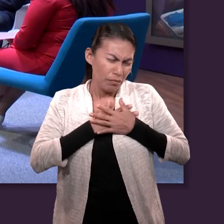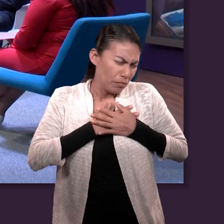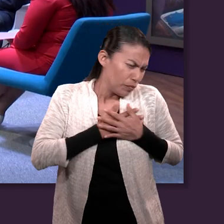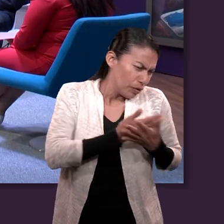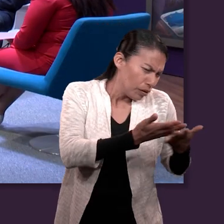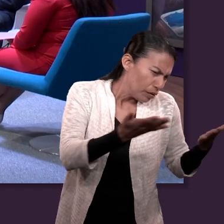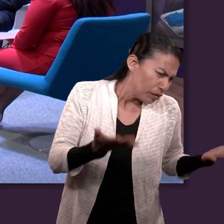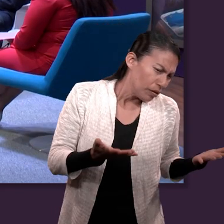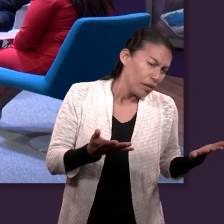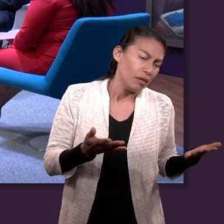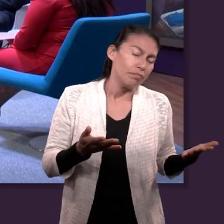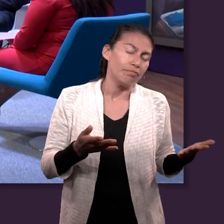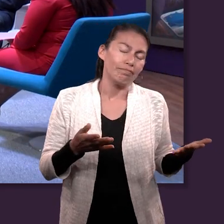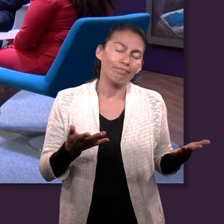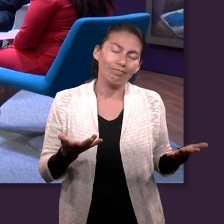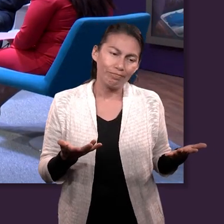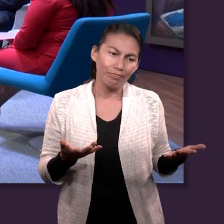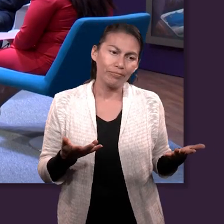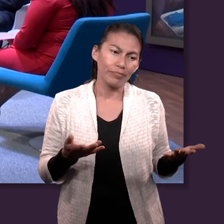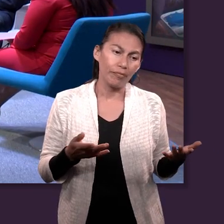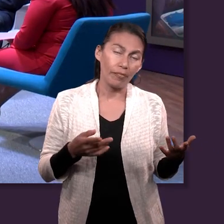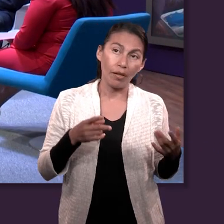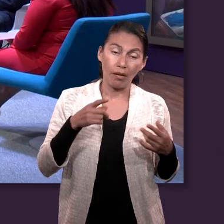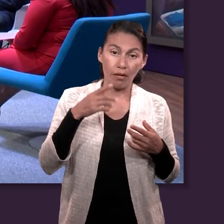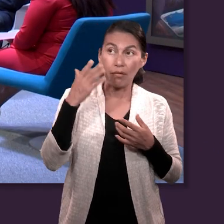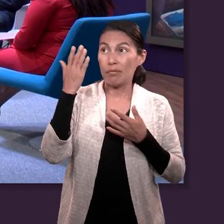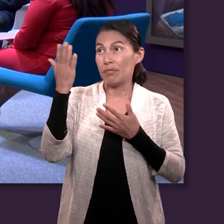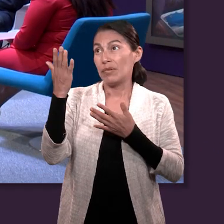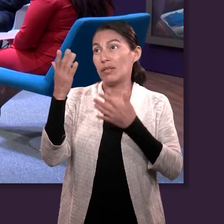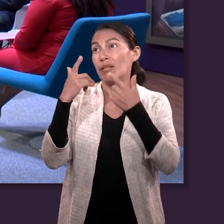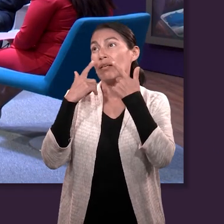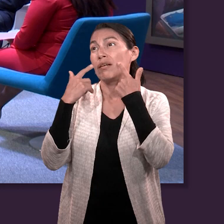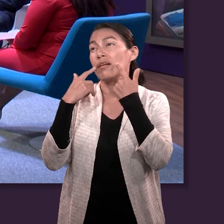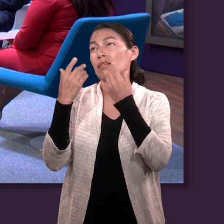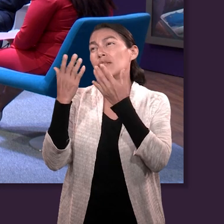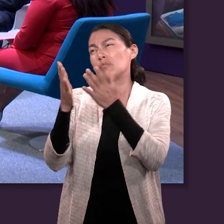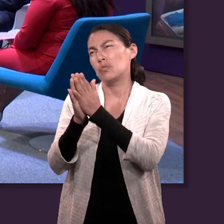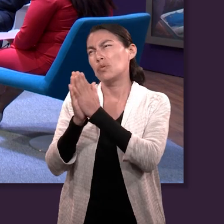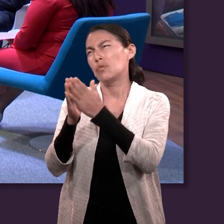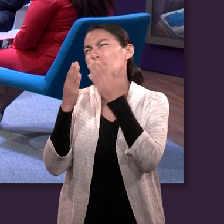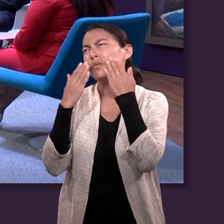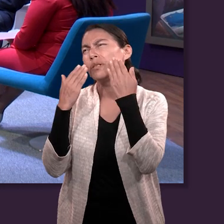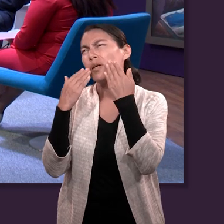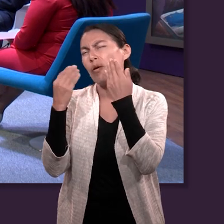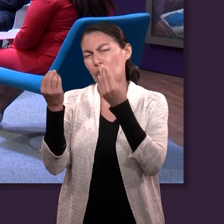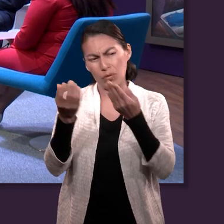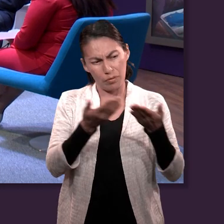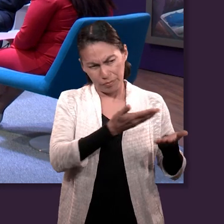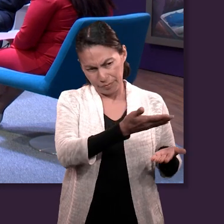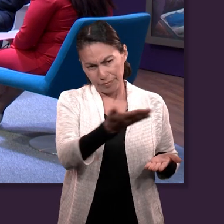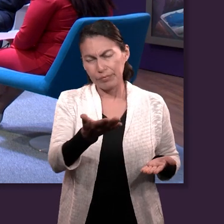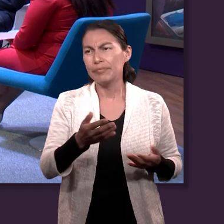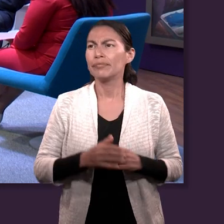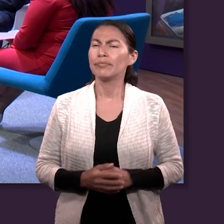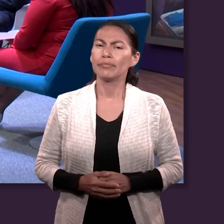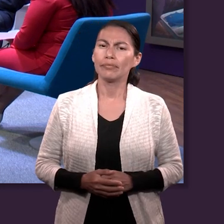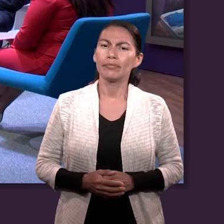que él tenía mucho amor hacia ellos y los quería mucho, tanto así que uno de los rasgos es la gracia. Cuando Dios